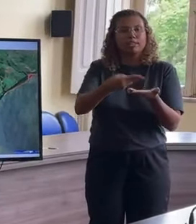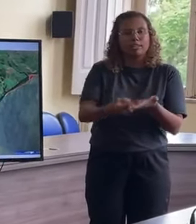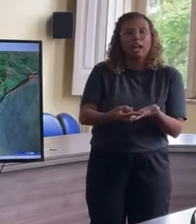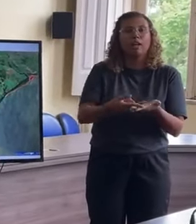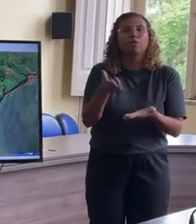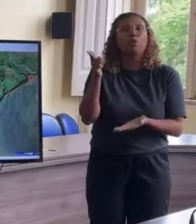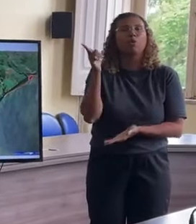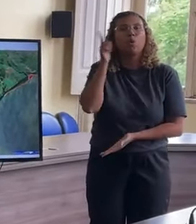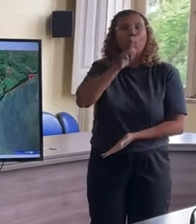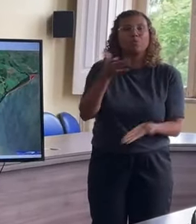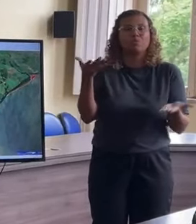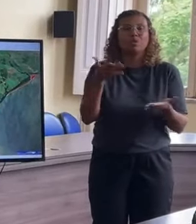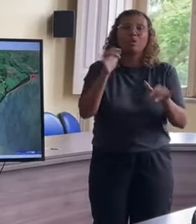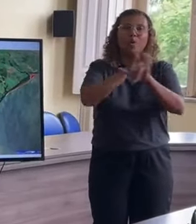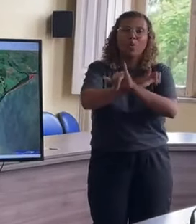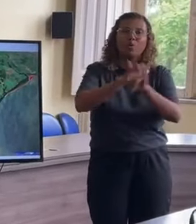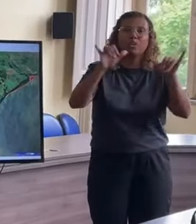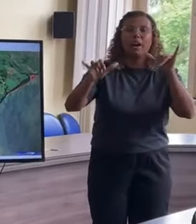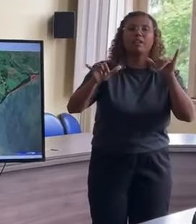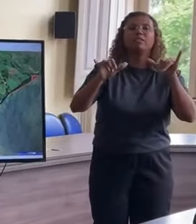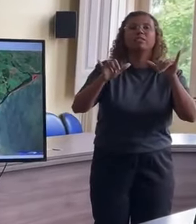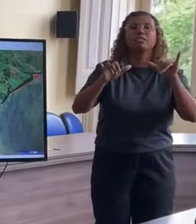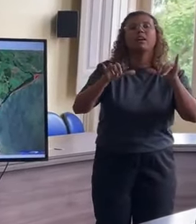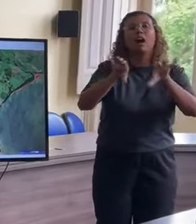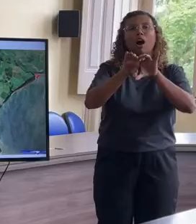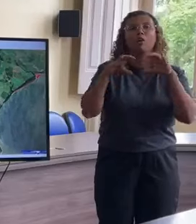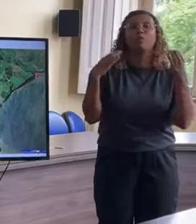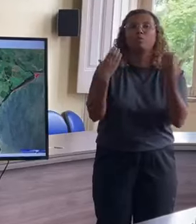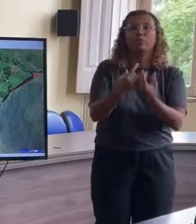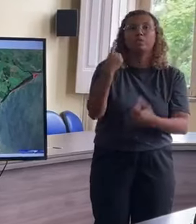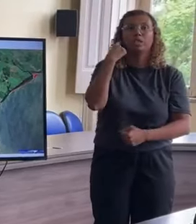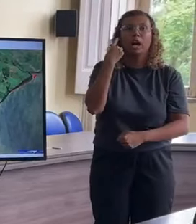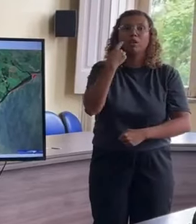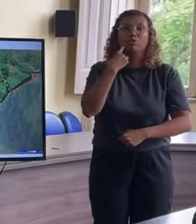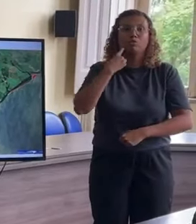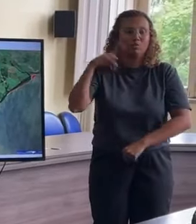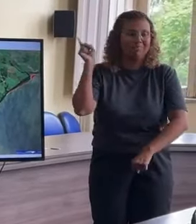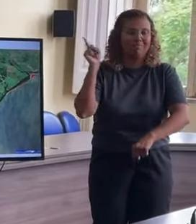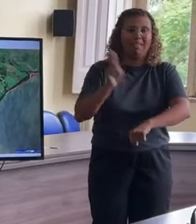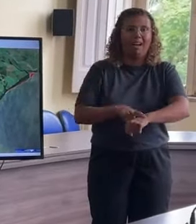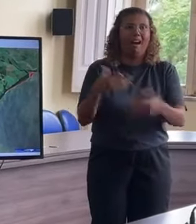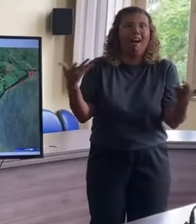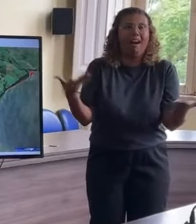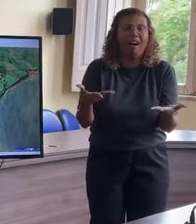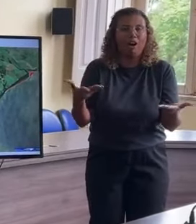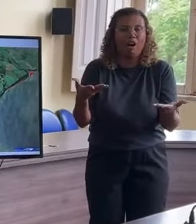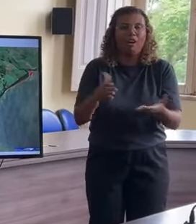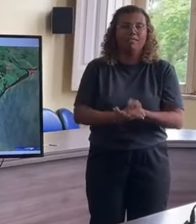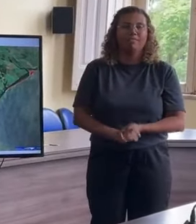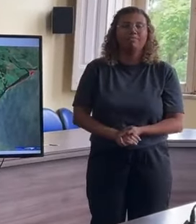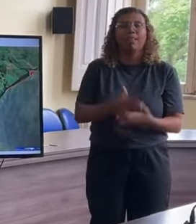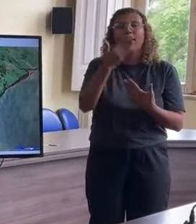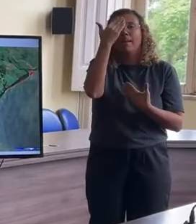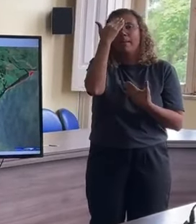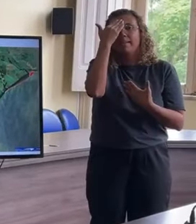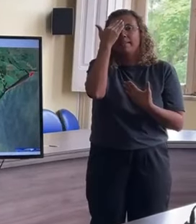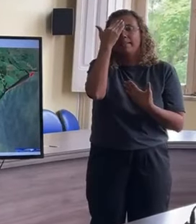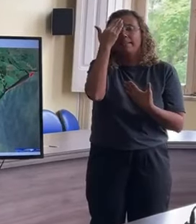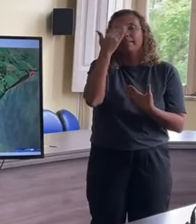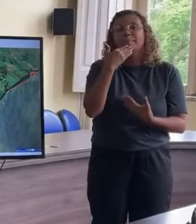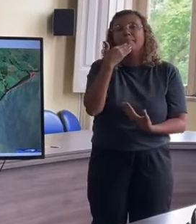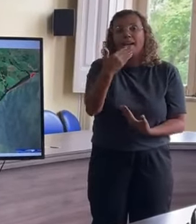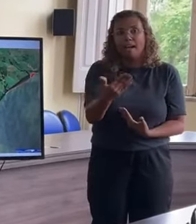com a população surda em tempo real. E peço a todos que